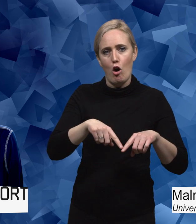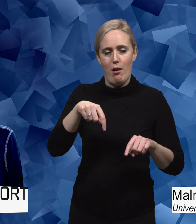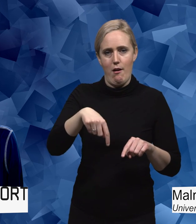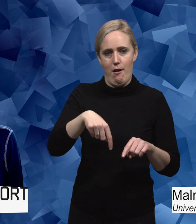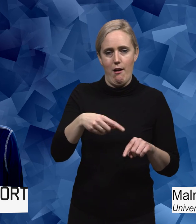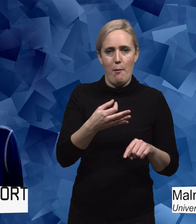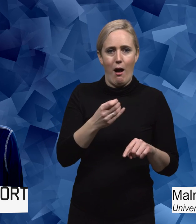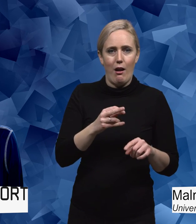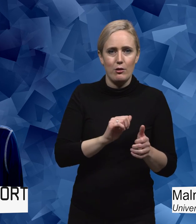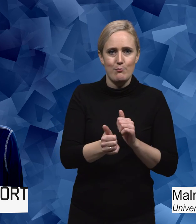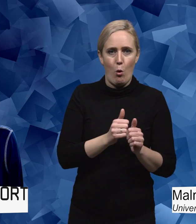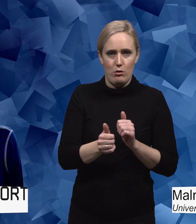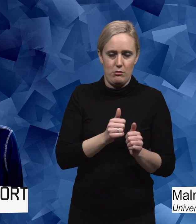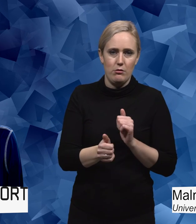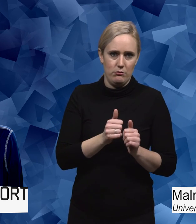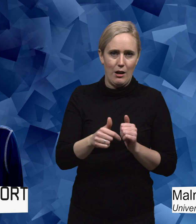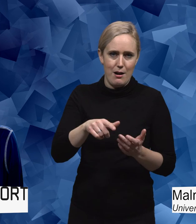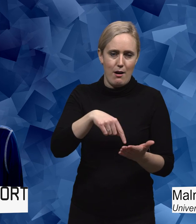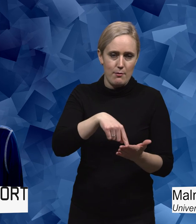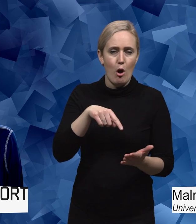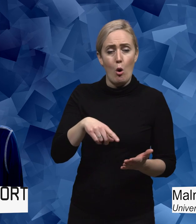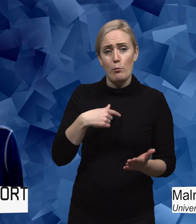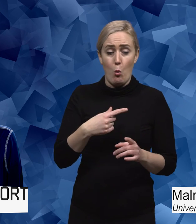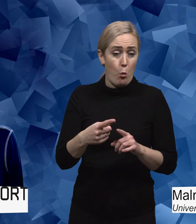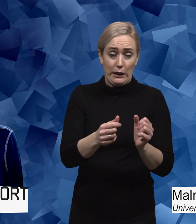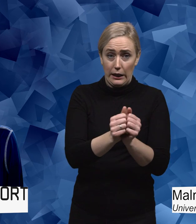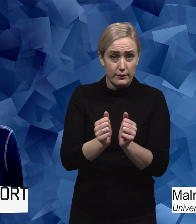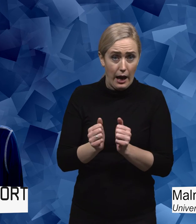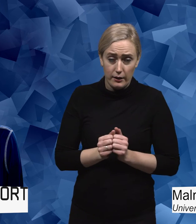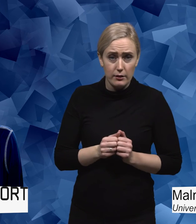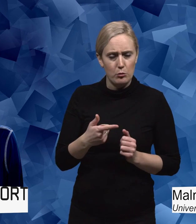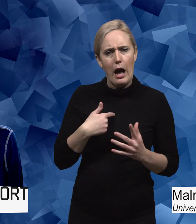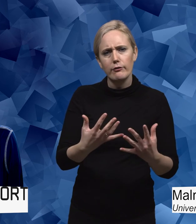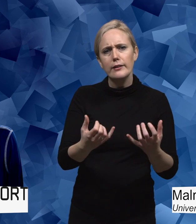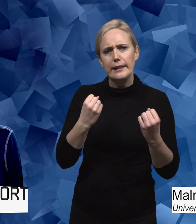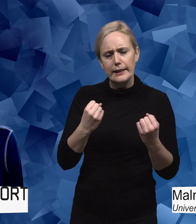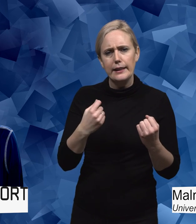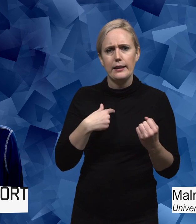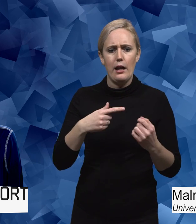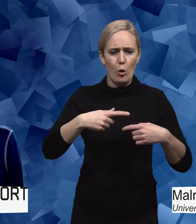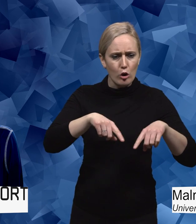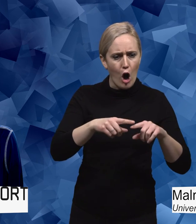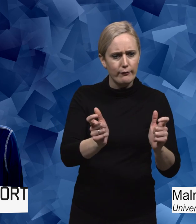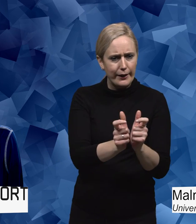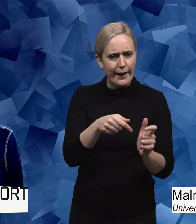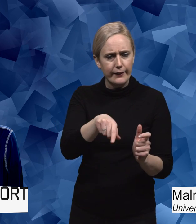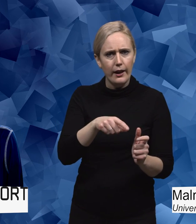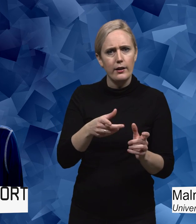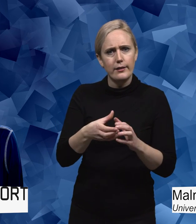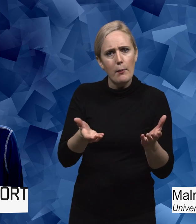Malmö, på väldigt många olika sätt. Och det tror jag kan vara väldigt viktigt. att lokala föreningar samarbetar med de här